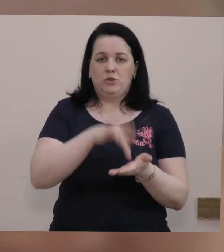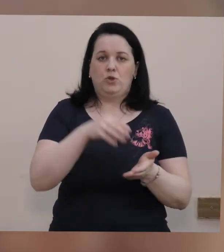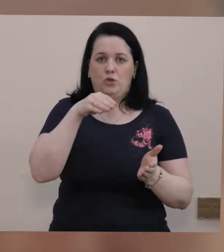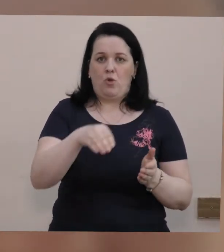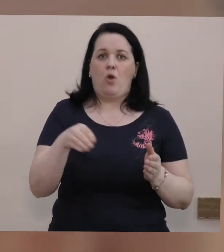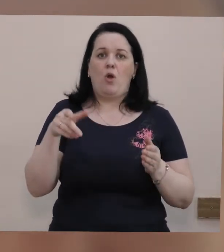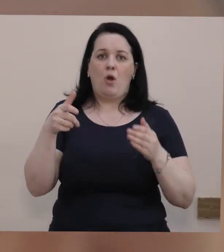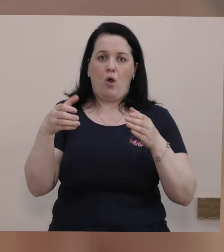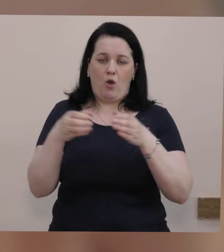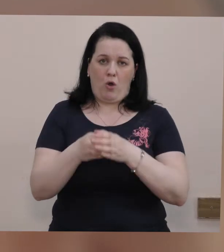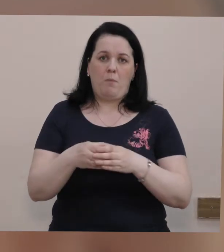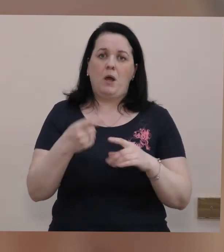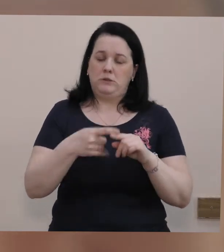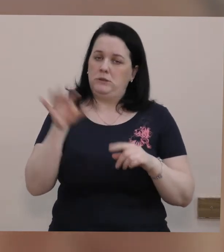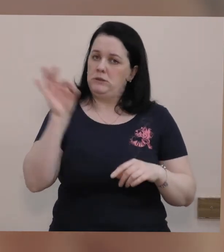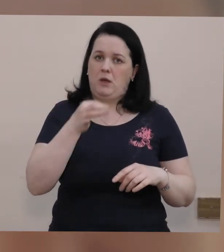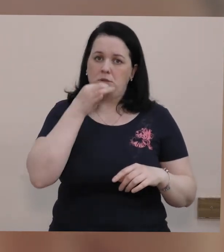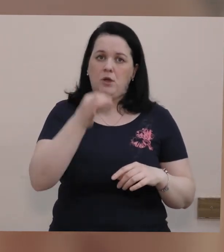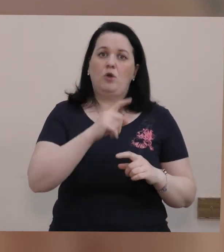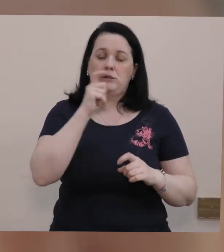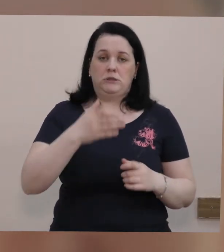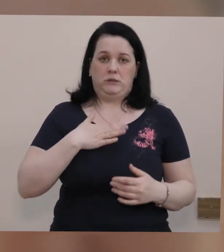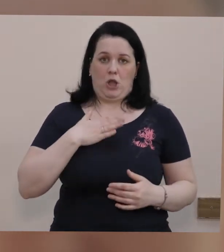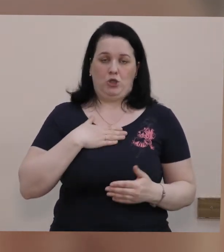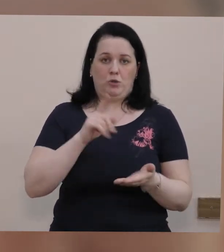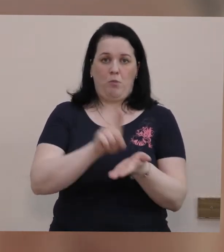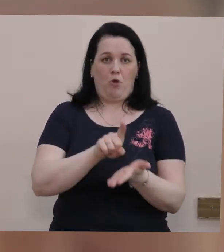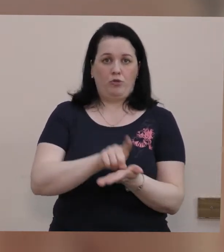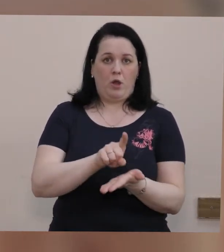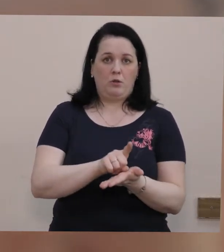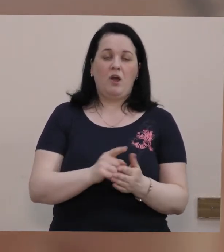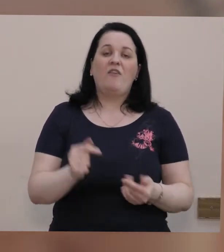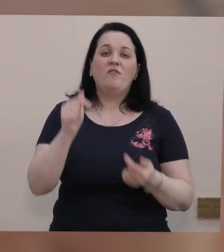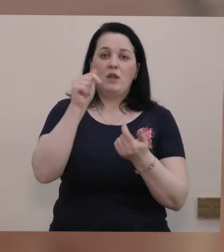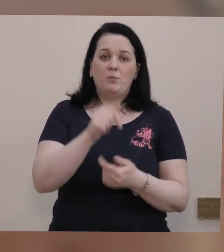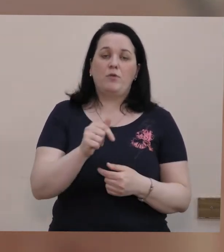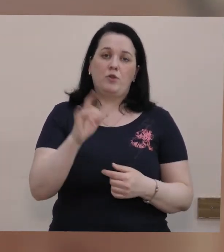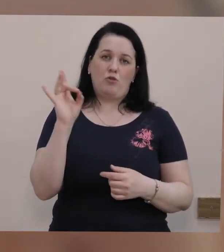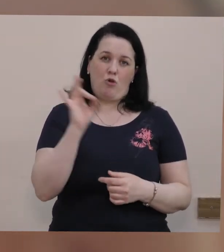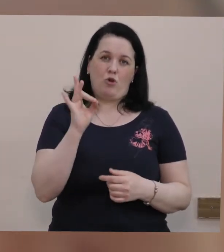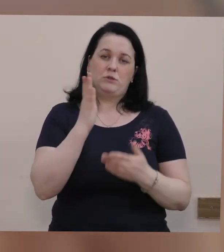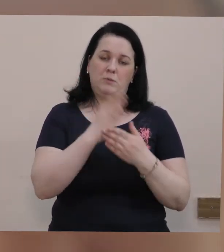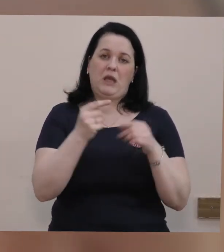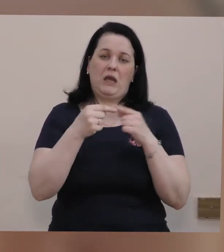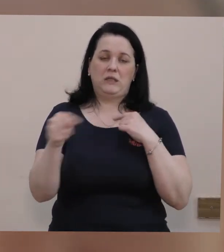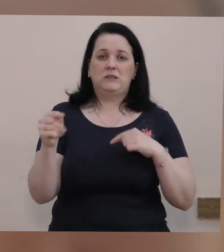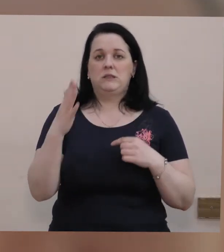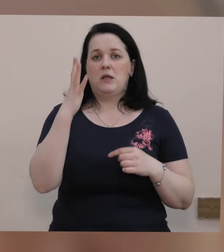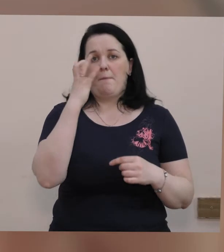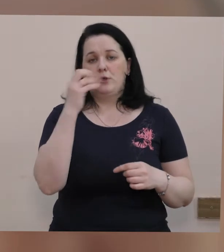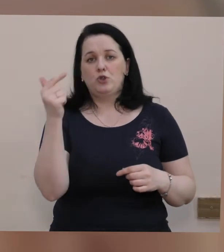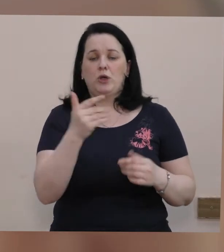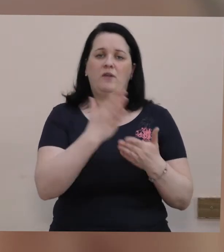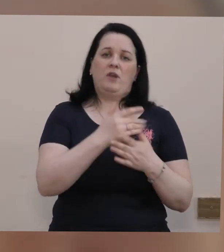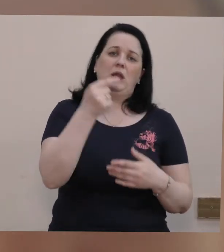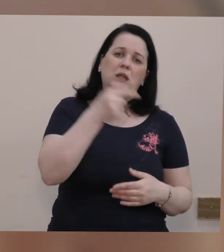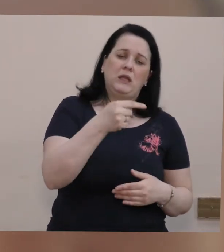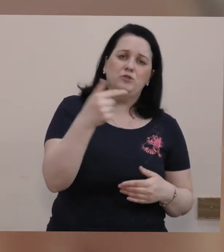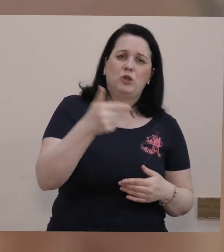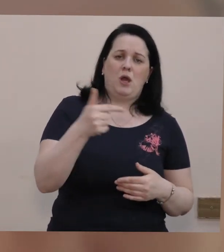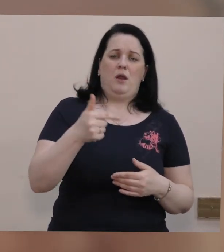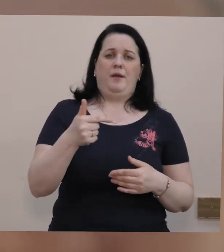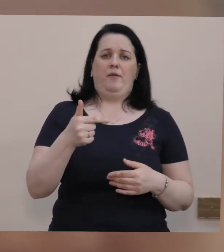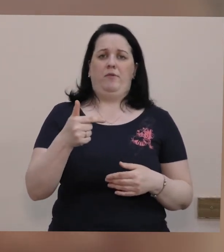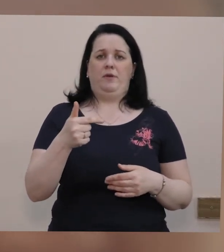громади, відразу кажу, тому що це з наших податків. Відповідно, розмір є різний. Це 500 гривень і 1000